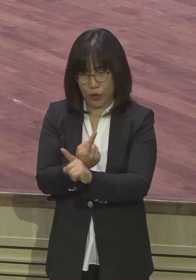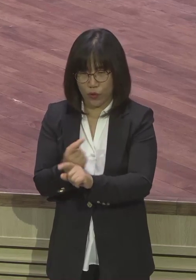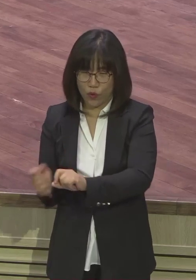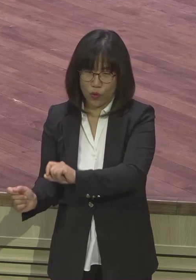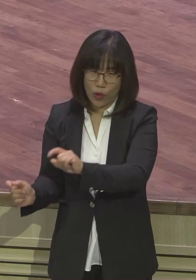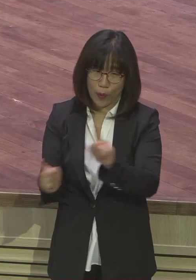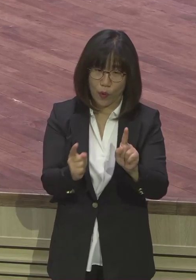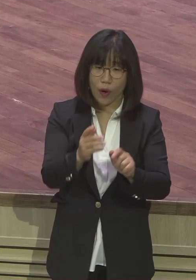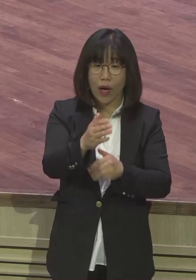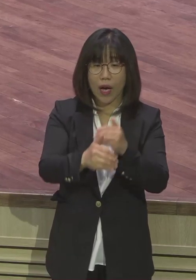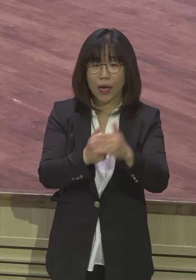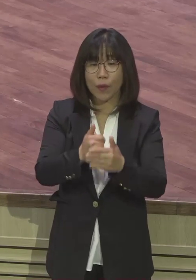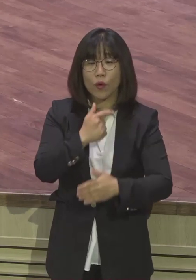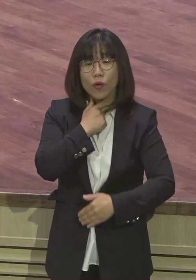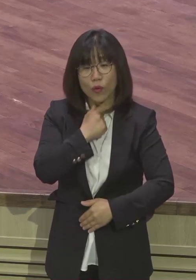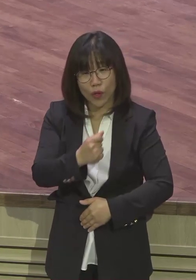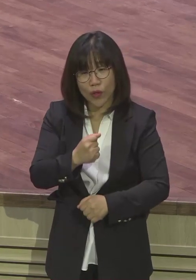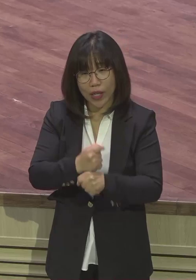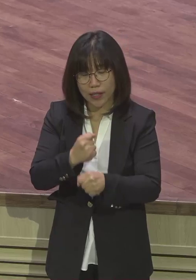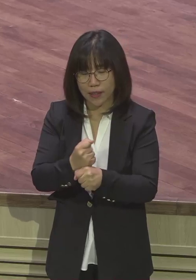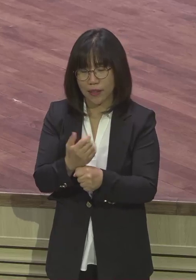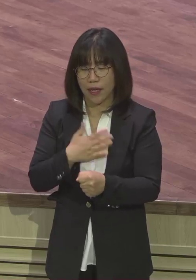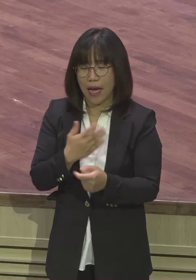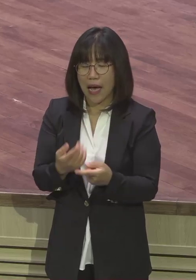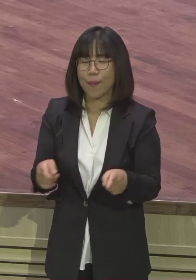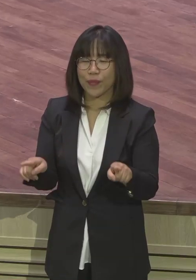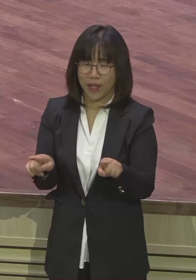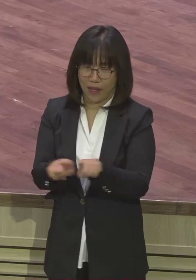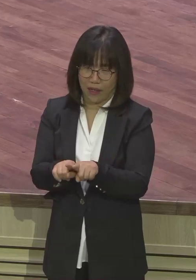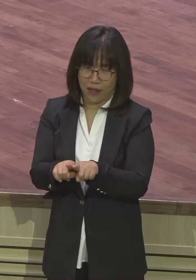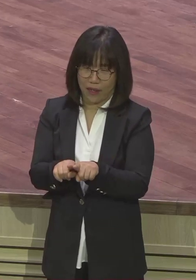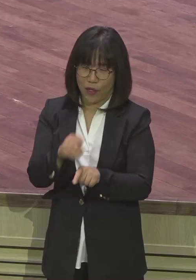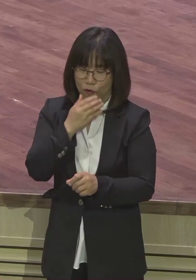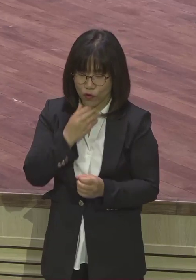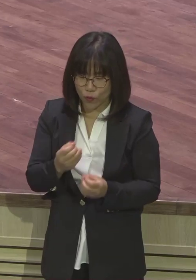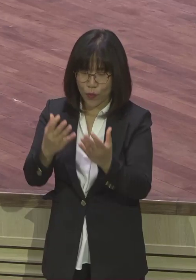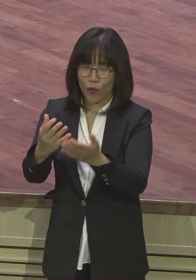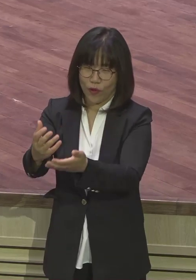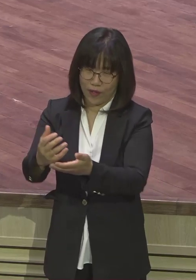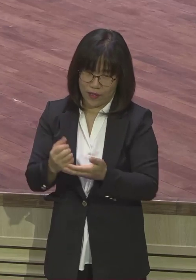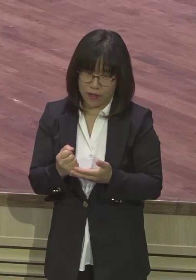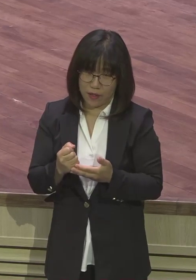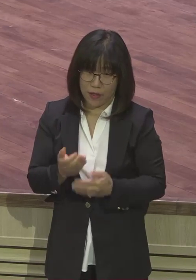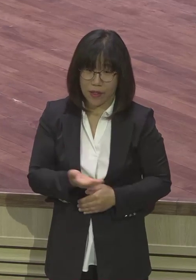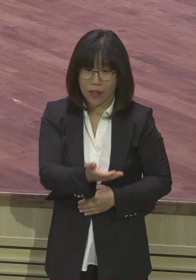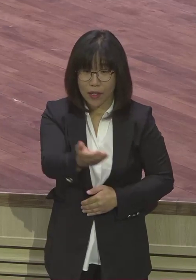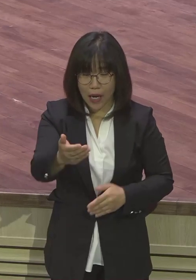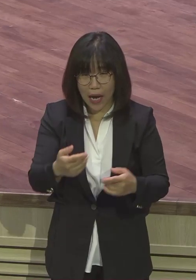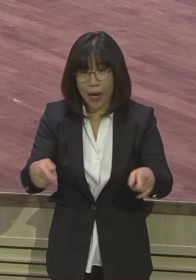뭐요? 함께 축복입니다. 구원받은 우리가 이 최고 축복입니다.